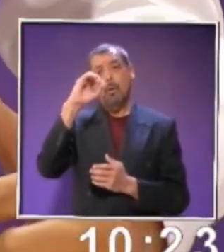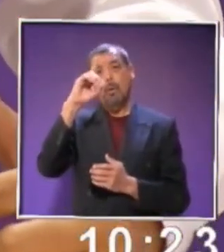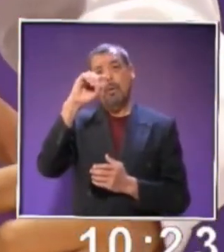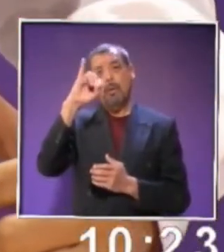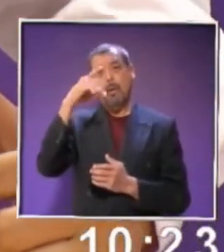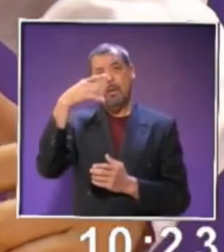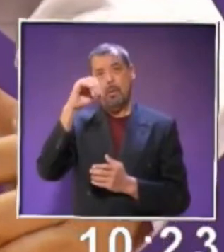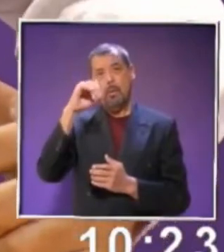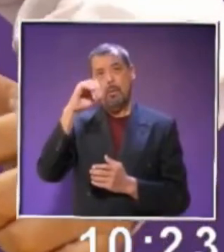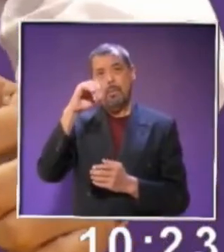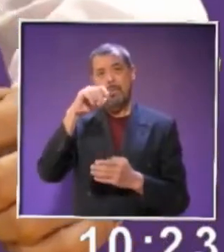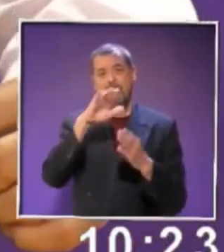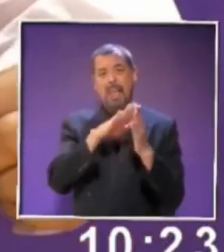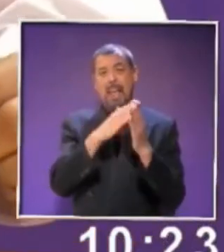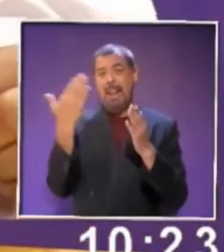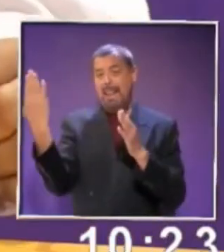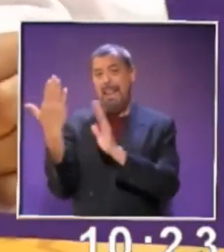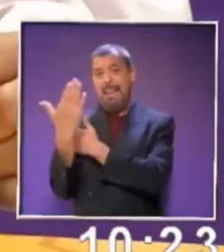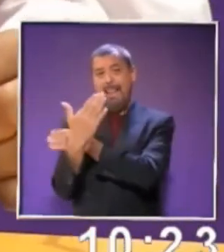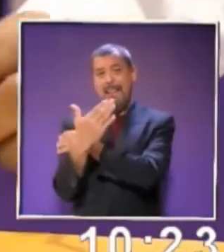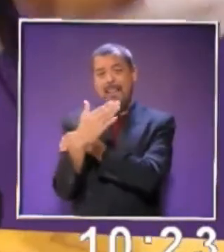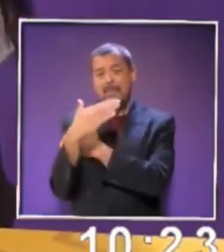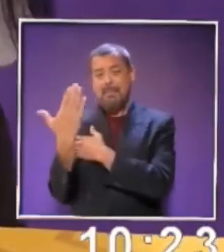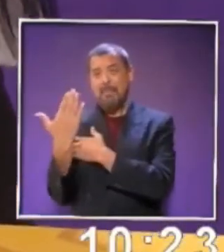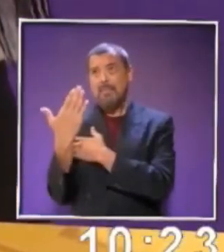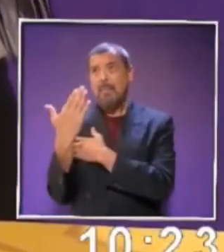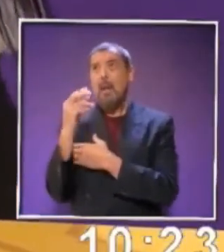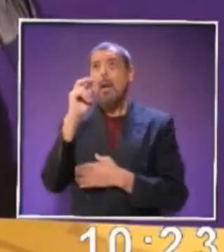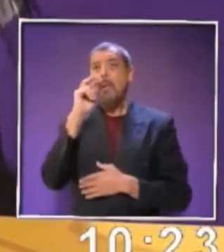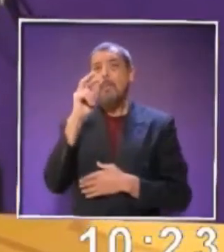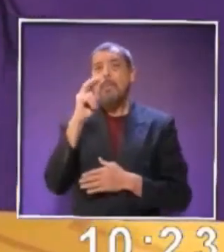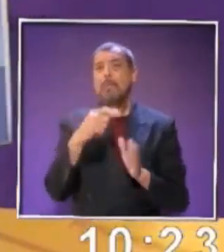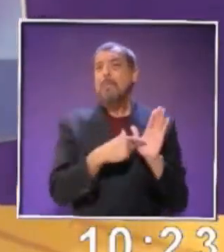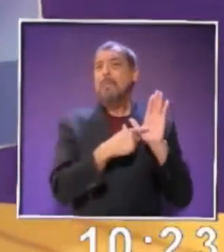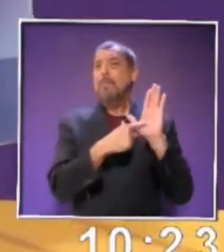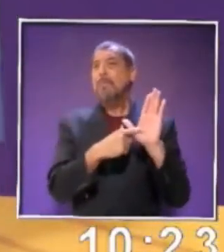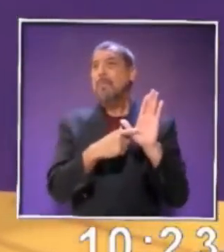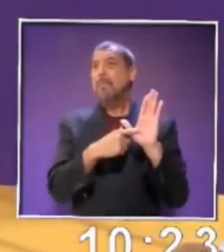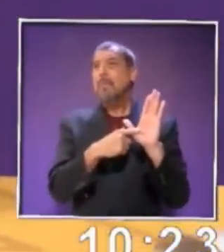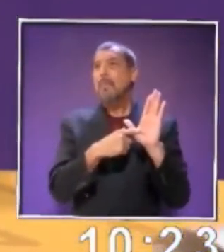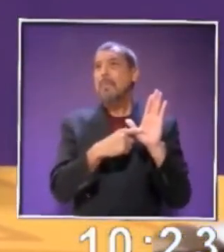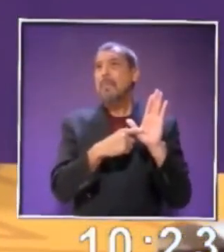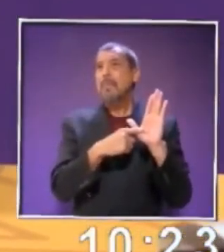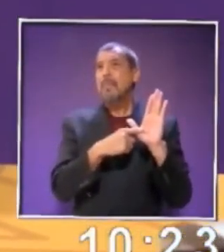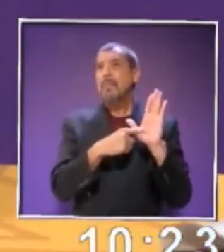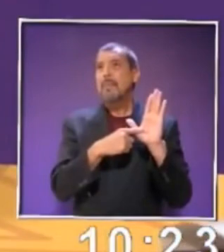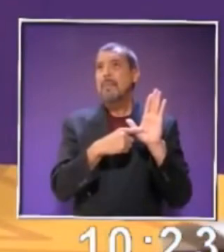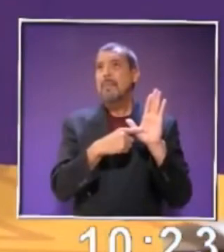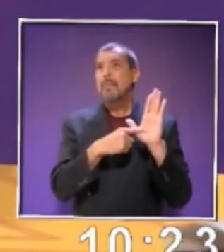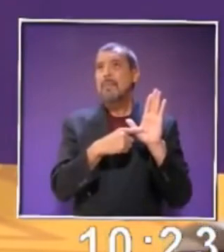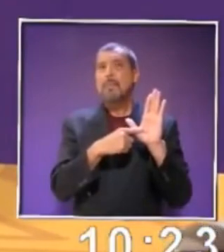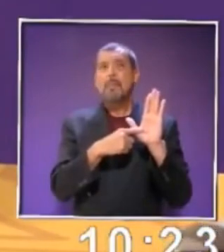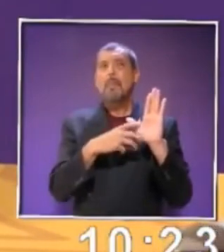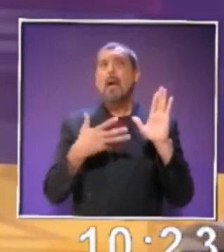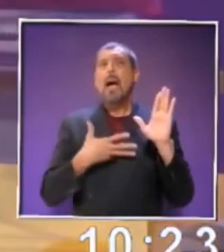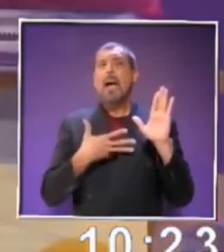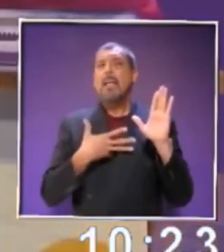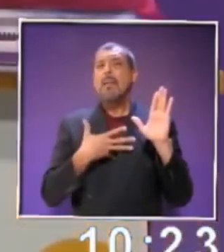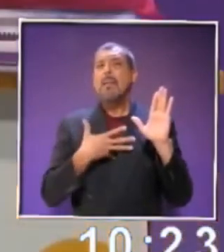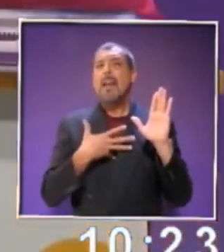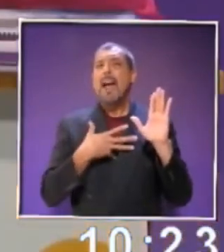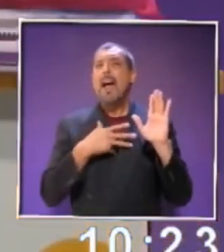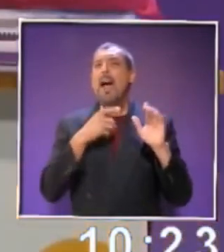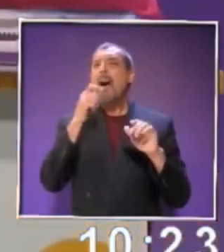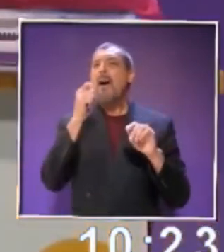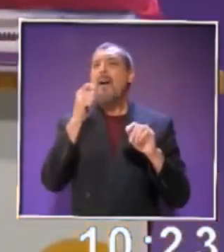observar este código. Vamos a, si gusta, lo podemos probar, maestra. tenemos aquí el celular, podemos hacer una Claro que sí, maestra. Aquí